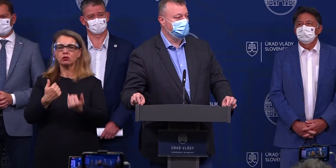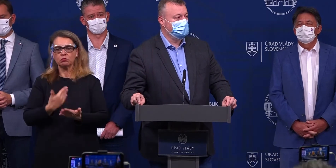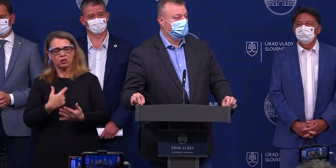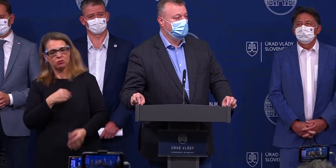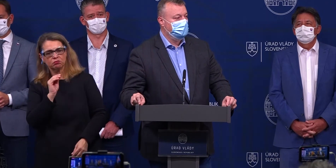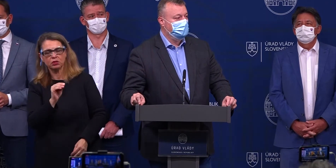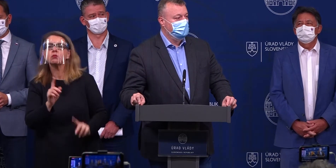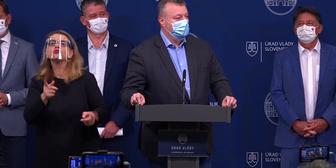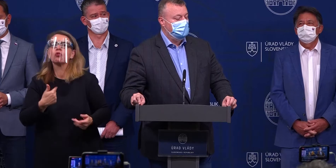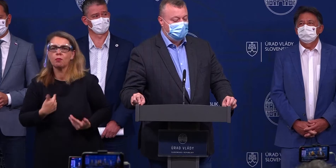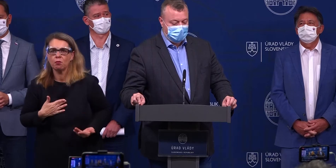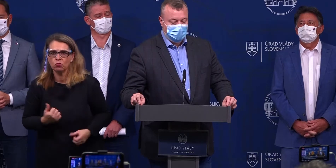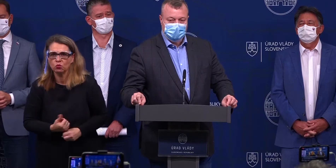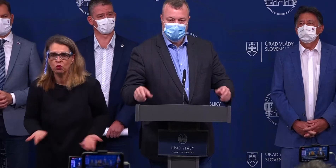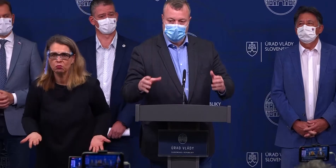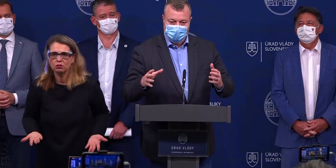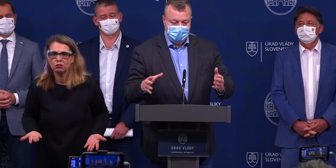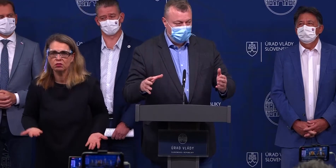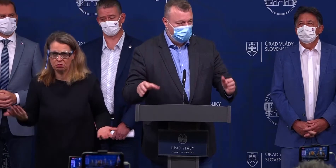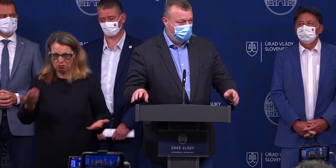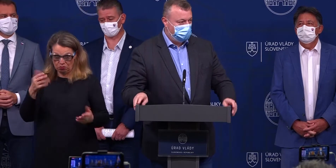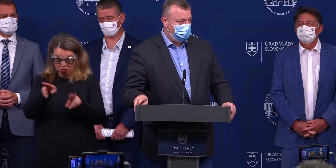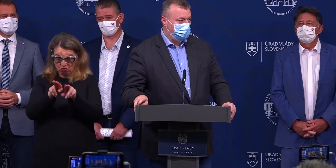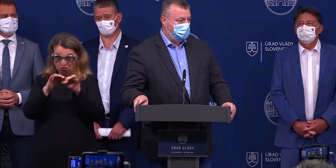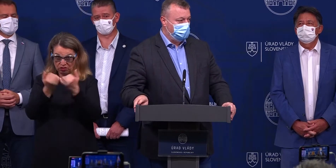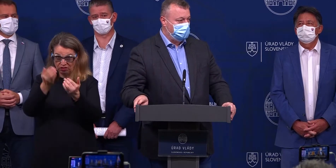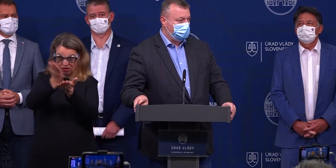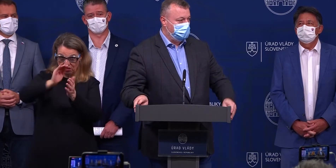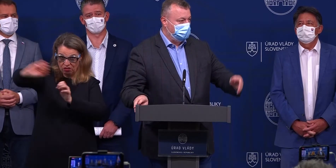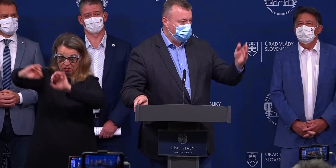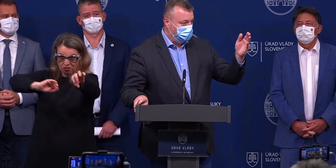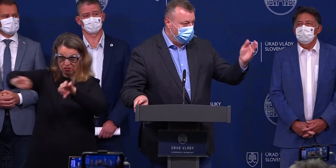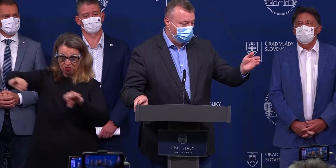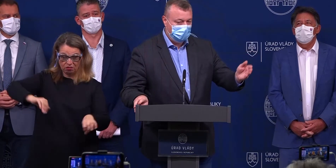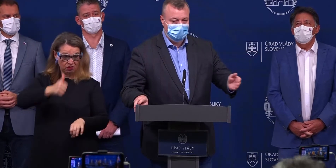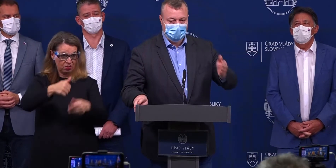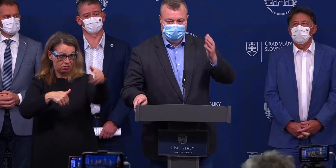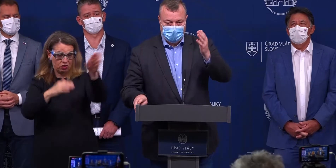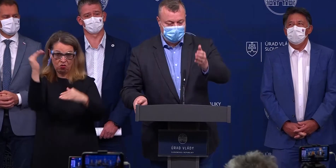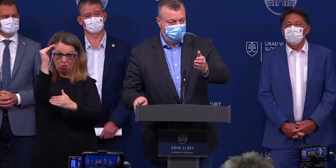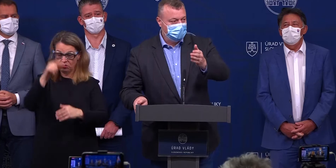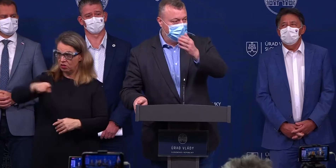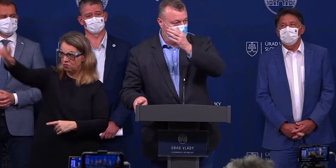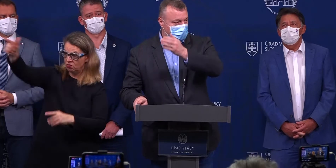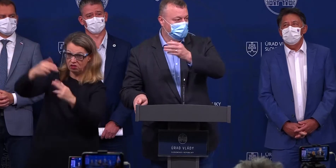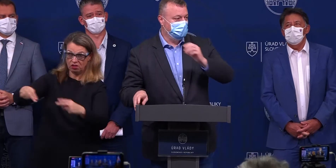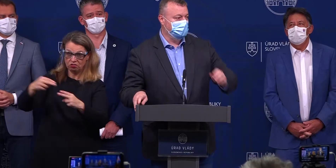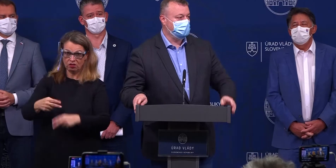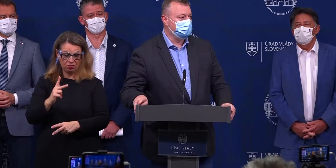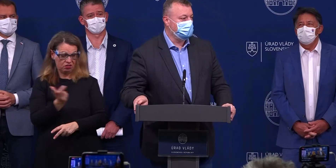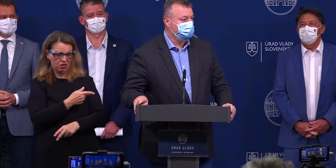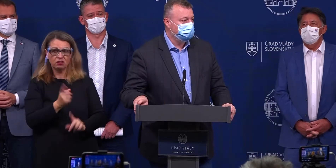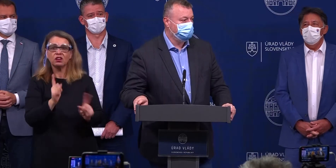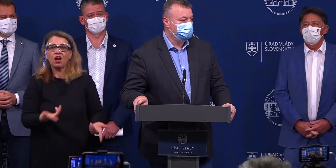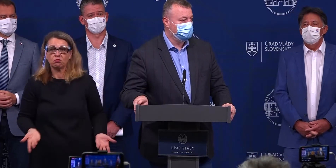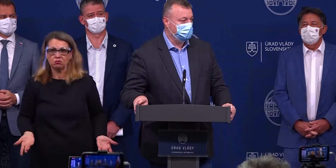mali urobiť. Mali sme tých ľudí oddeliť, ktorí žijú v spoločnej domácnosti. Jedného dať do hotela, druhého do reštaurácie, tretieho do fitness